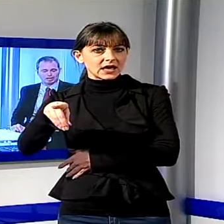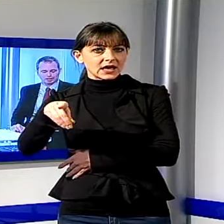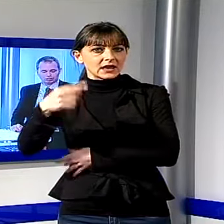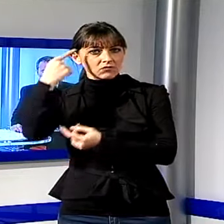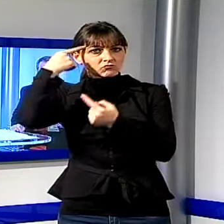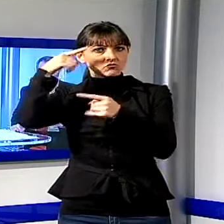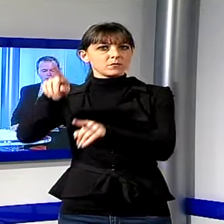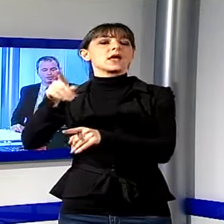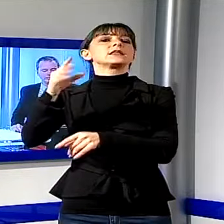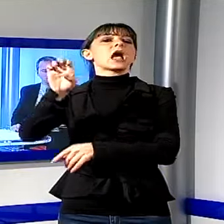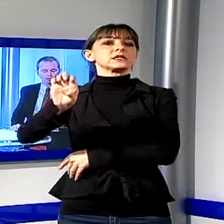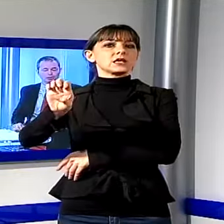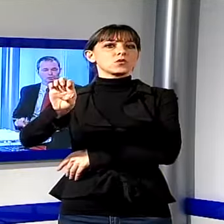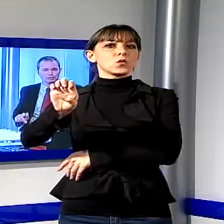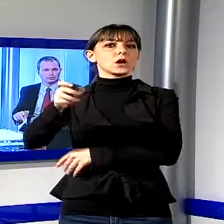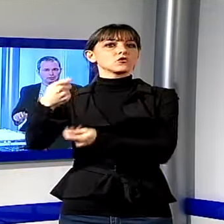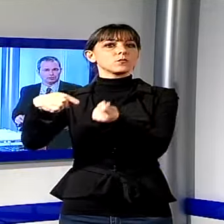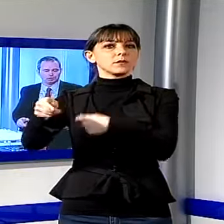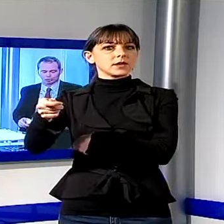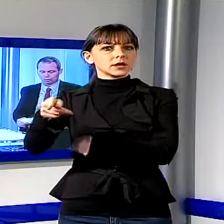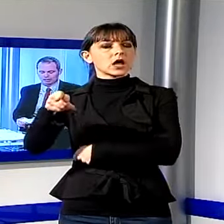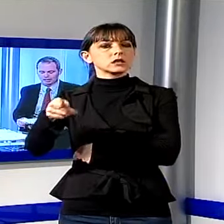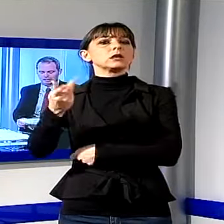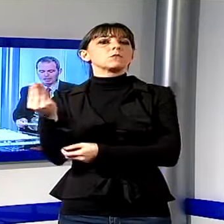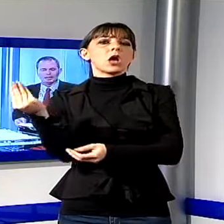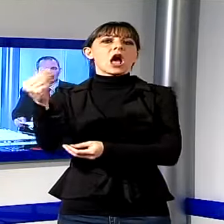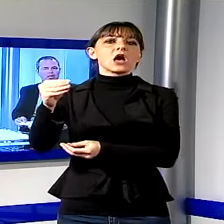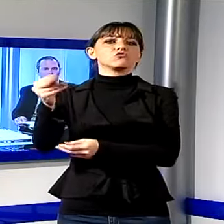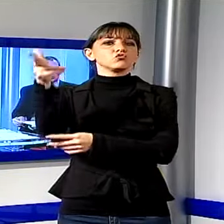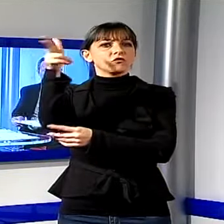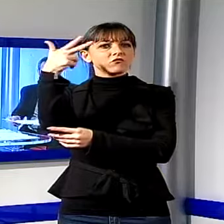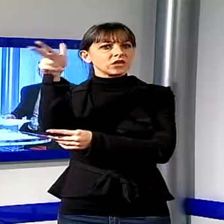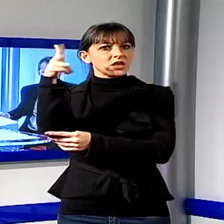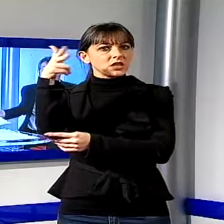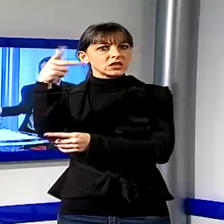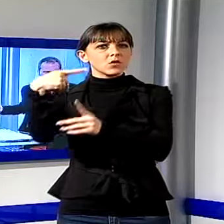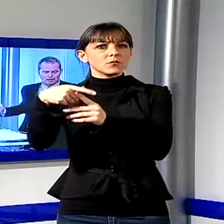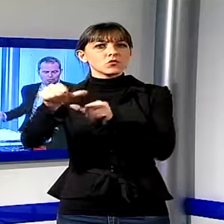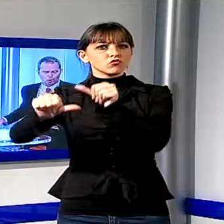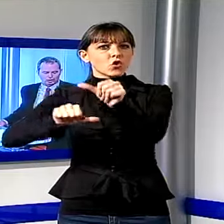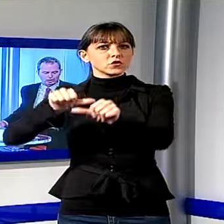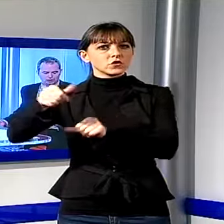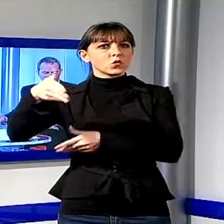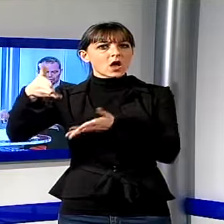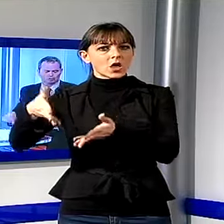anche annunciato l'installazione di un sistema di videosorveglianza e la sostituzione della attuale recinzione.